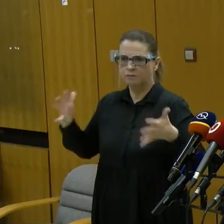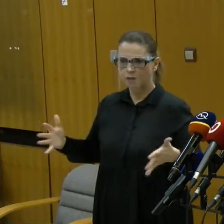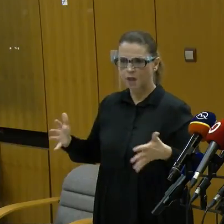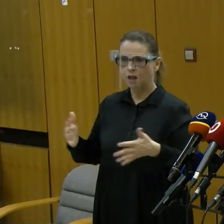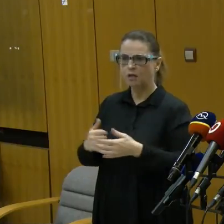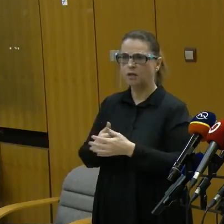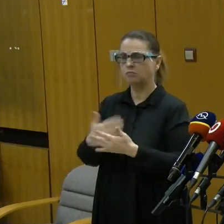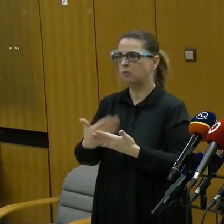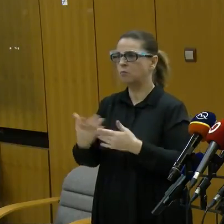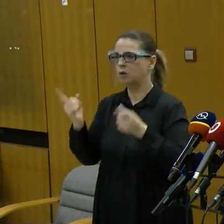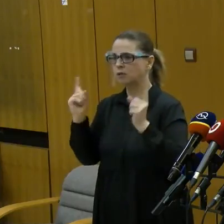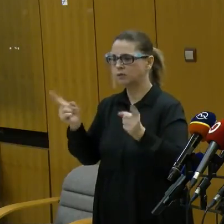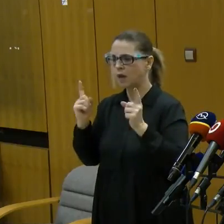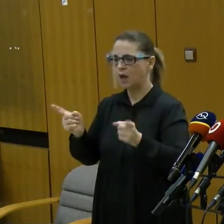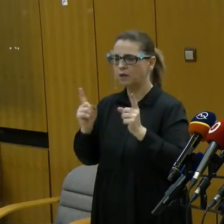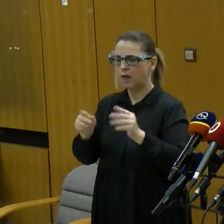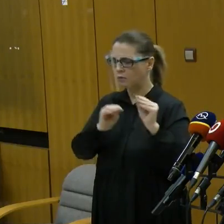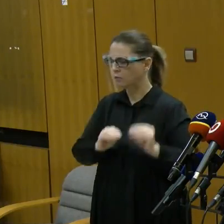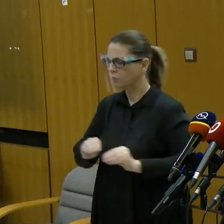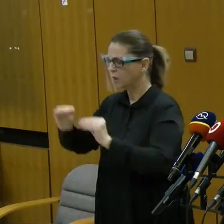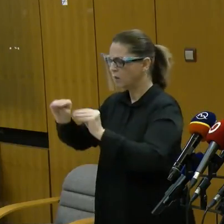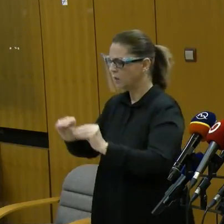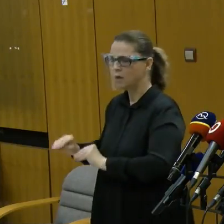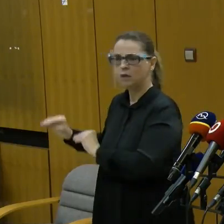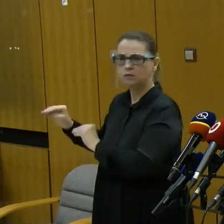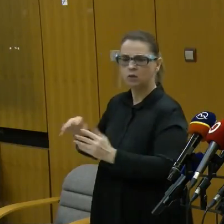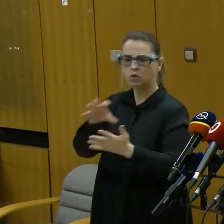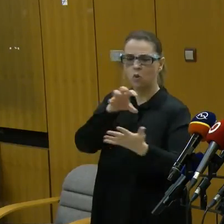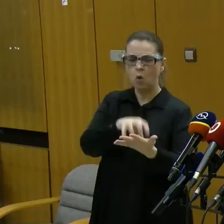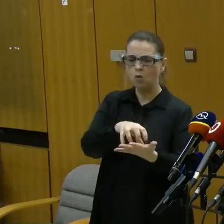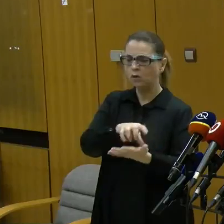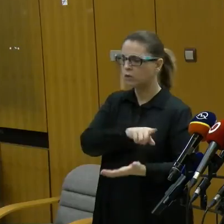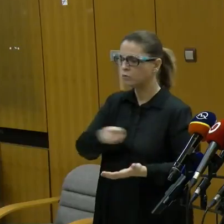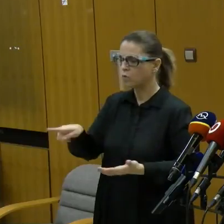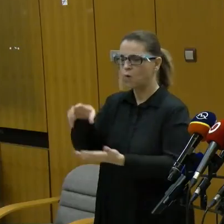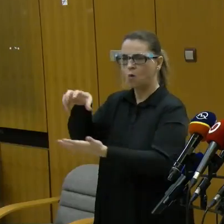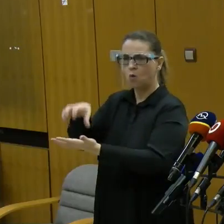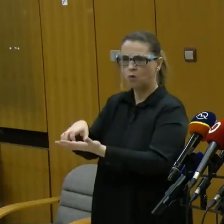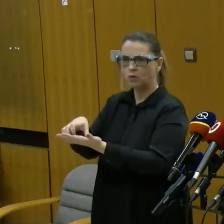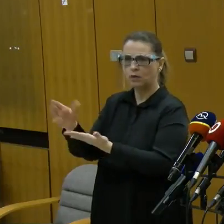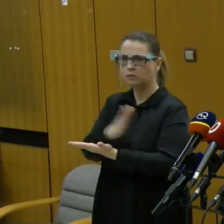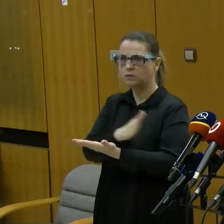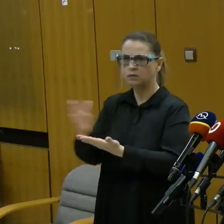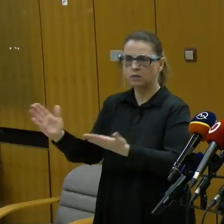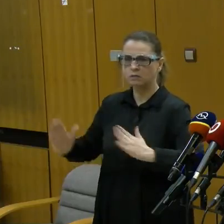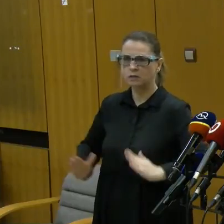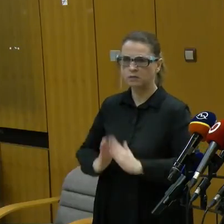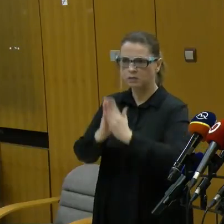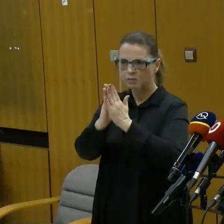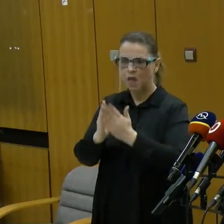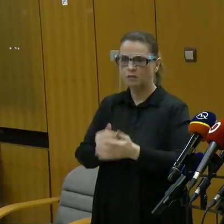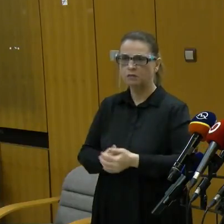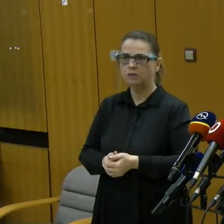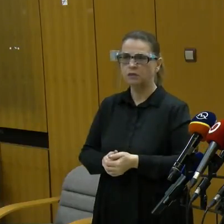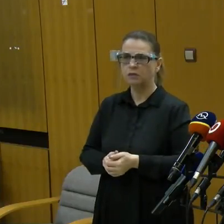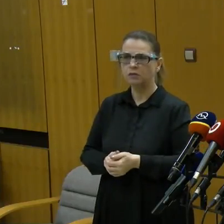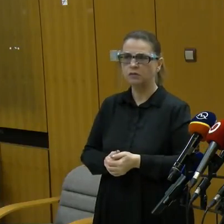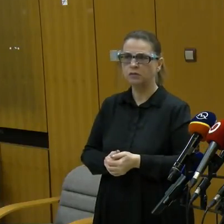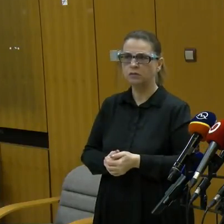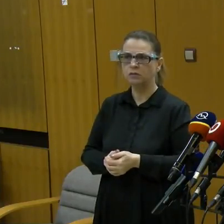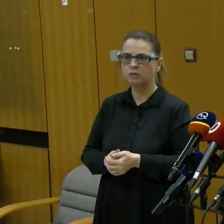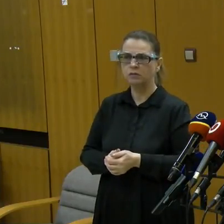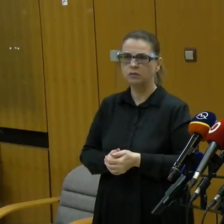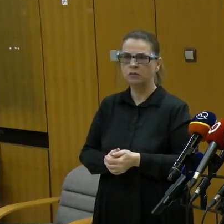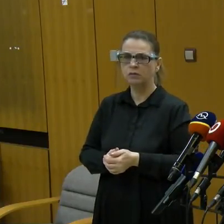napríklad ako zákaz prechádzania z okresu do okresu, aj v rámci sviatkov. Takisto to má